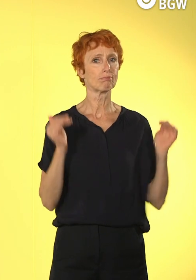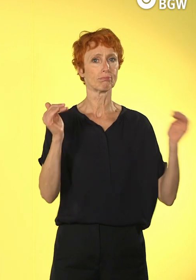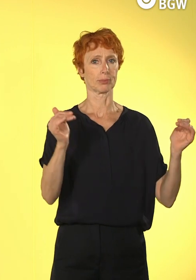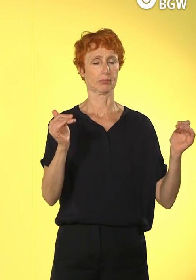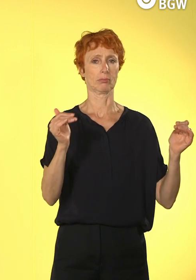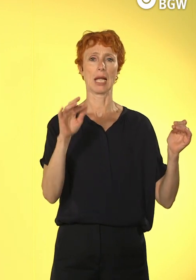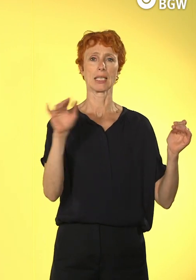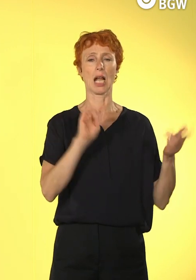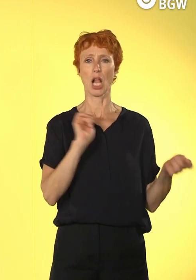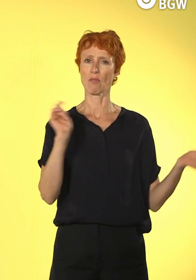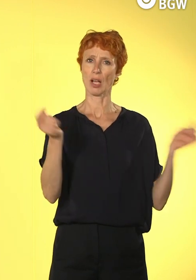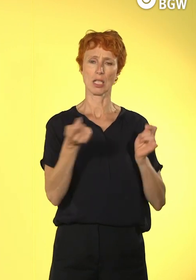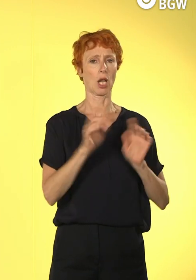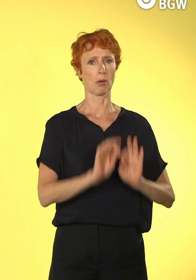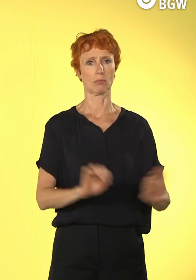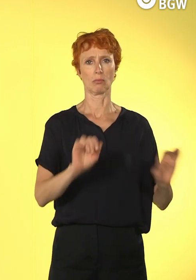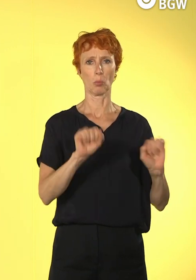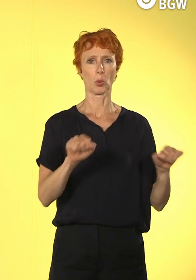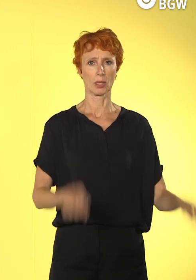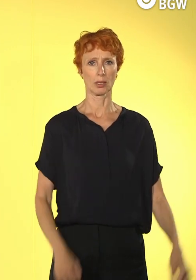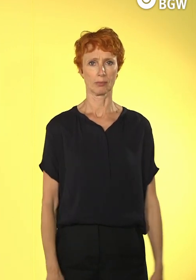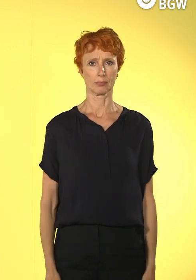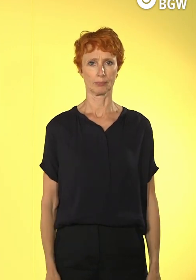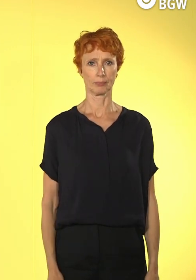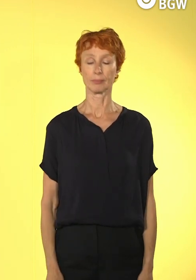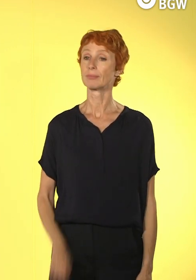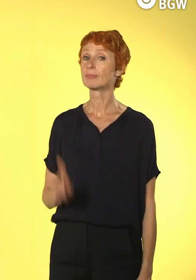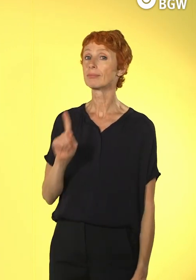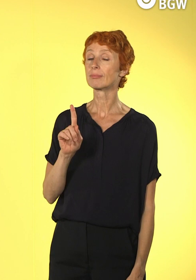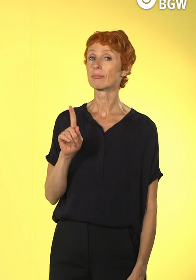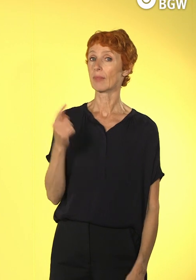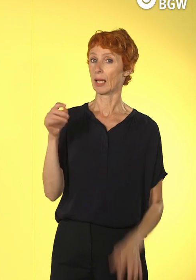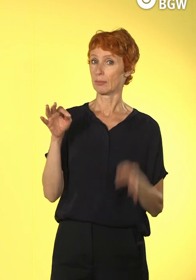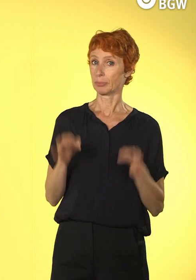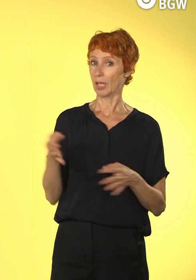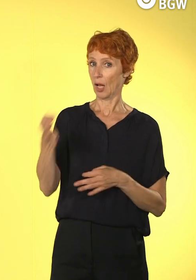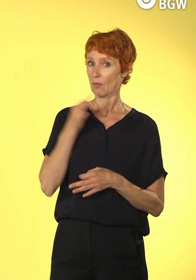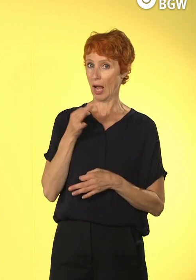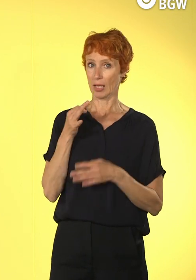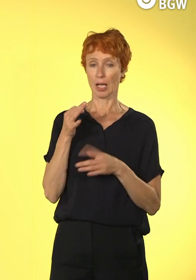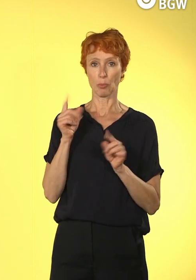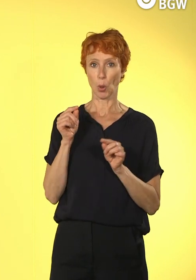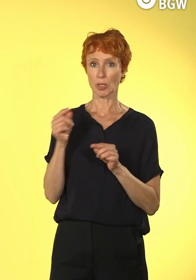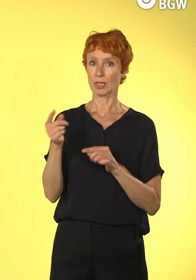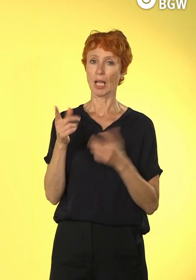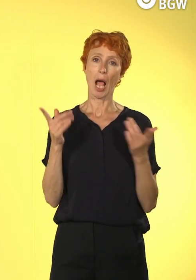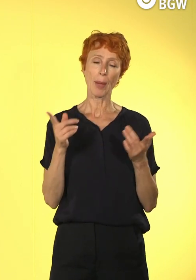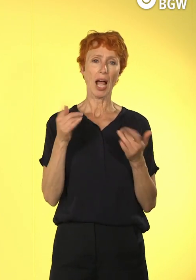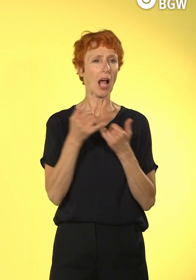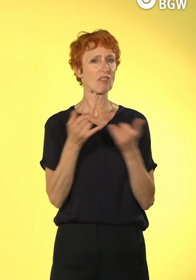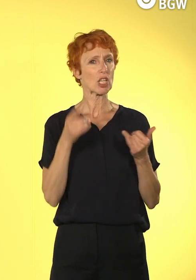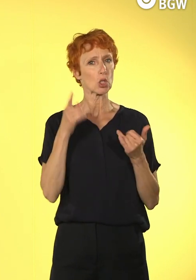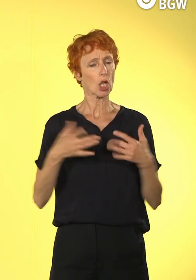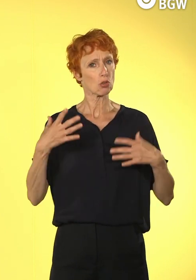sehr positiv gestalten kann. Hier bekomme ich gerade eine Frage, aber wie mache ich das? Wie kann ich die Haltungen der